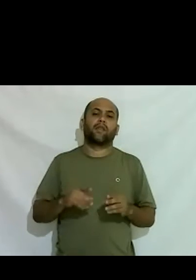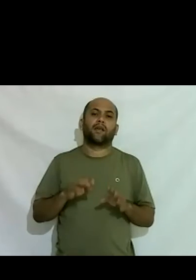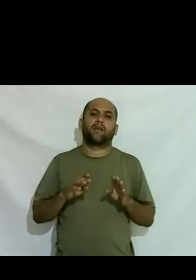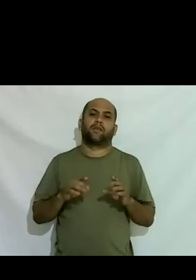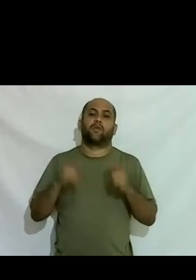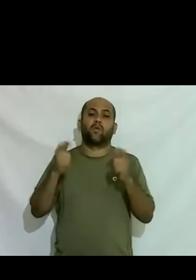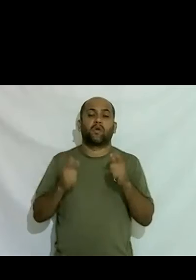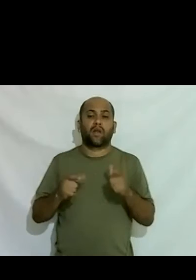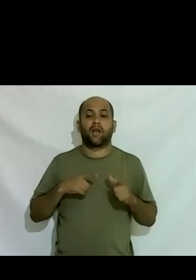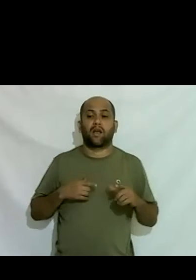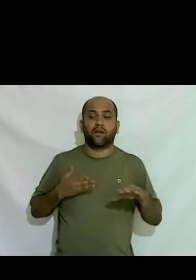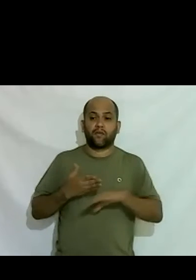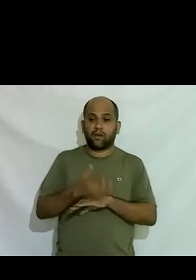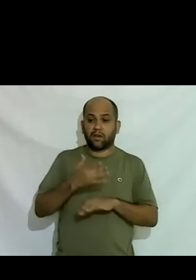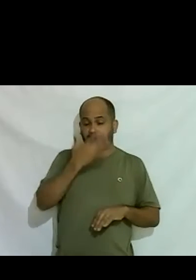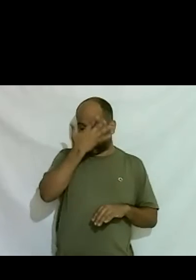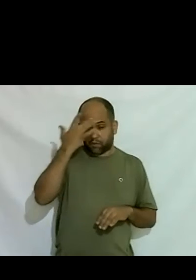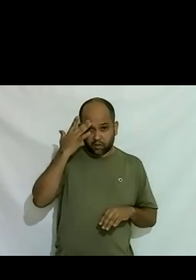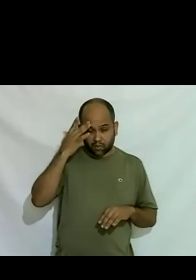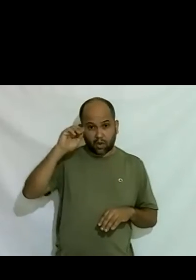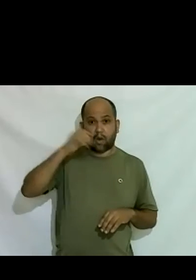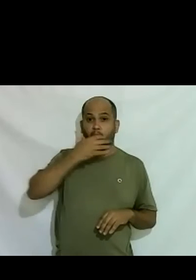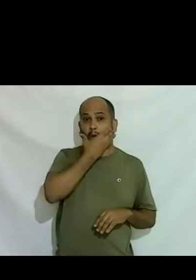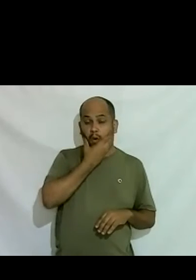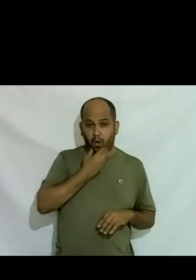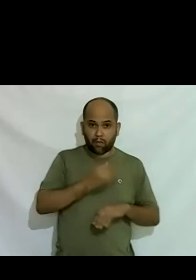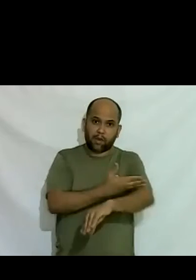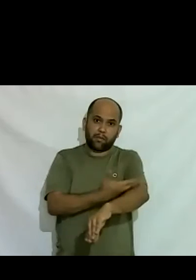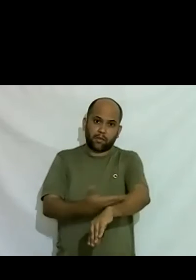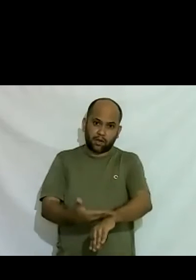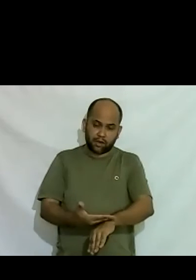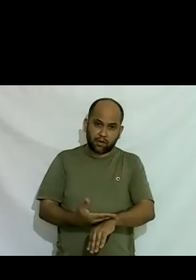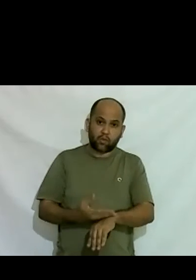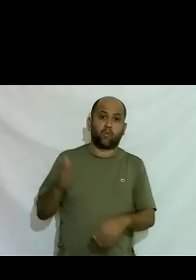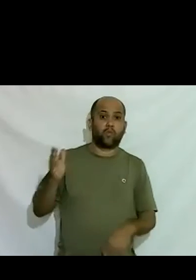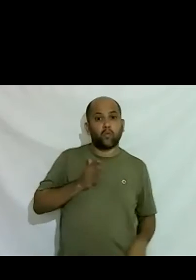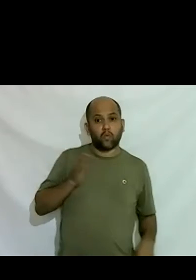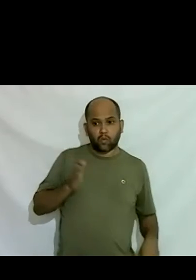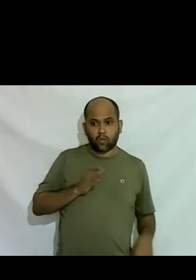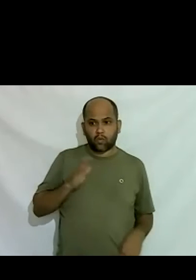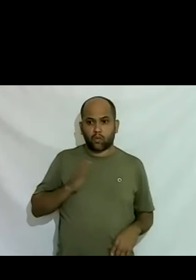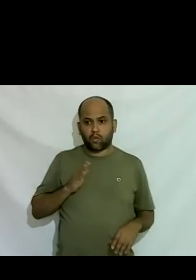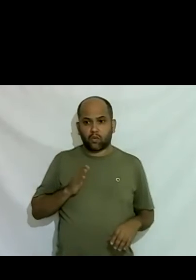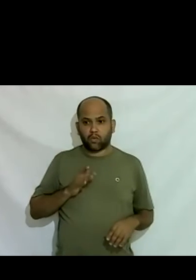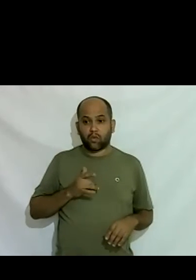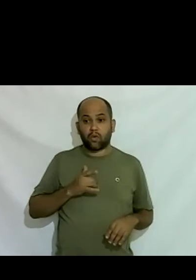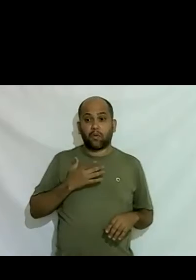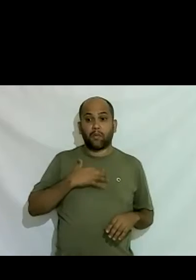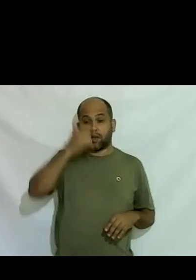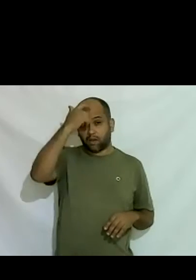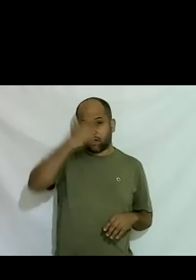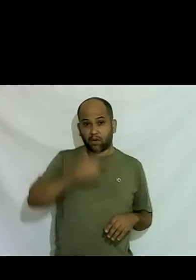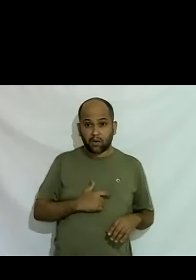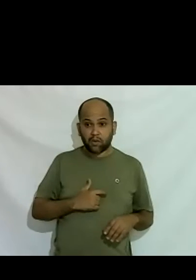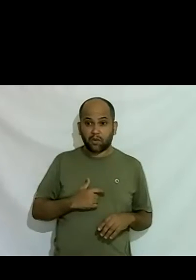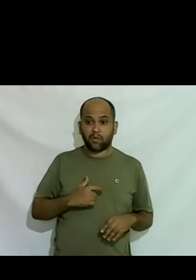de um homem branco cis hétero né de classe alta sendo que eu não era cis mas ninguém